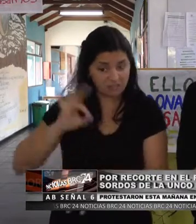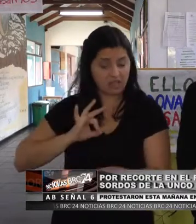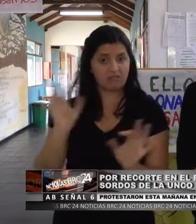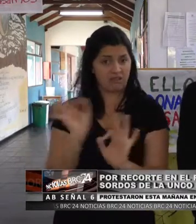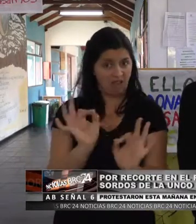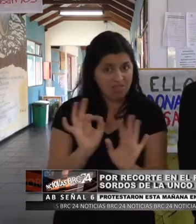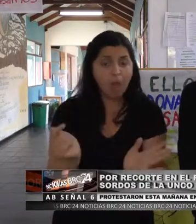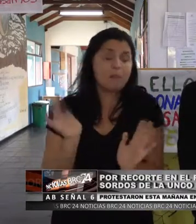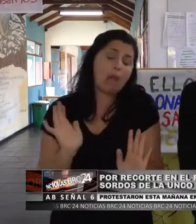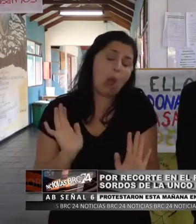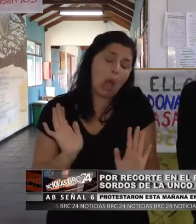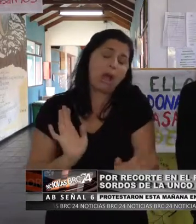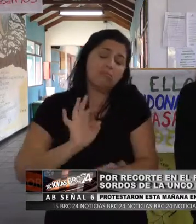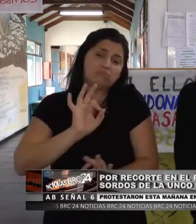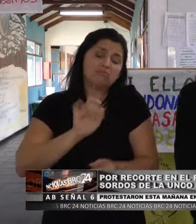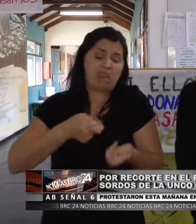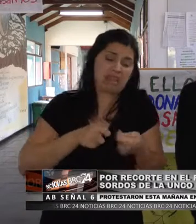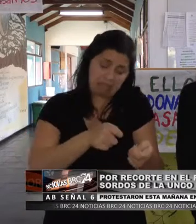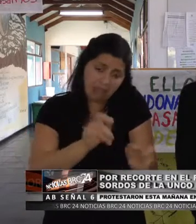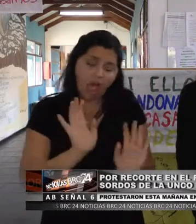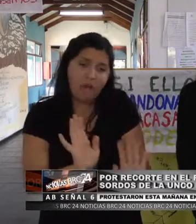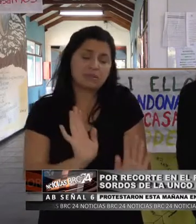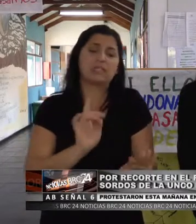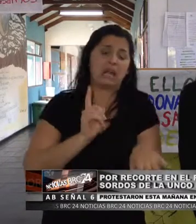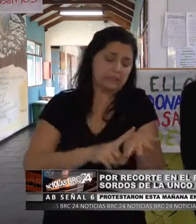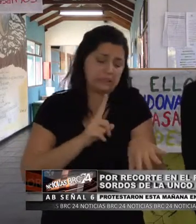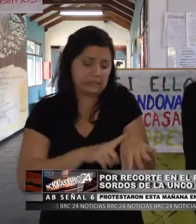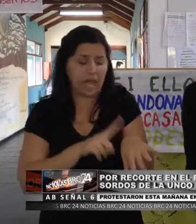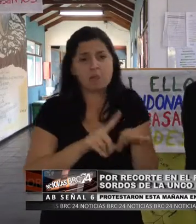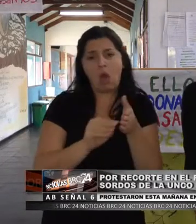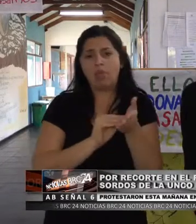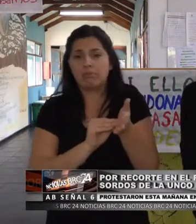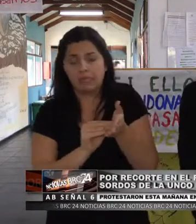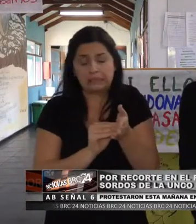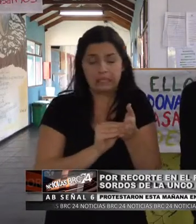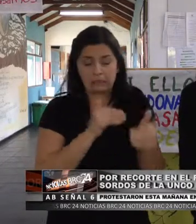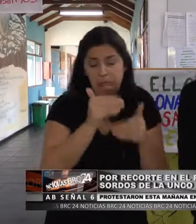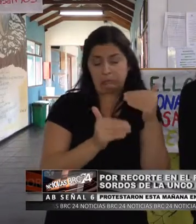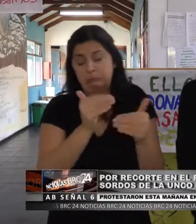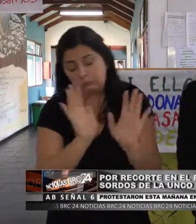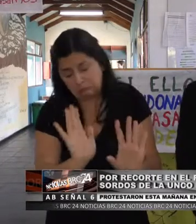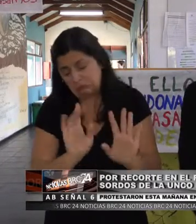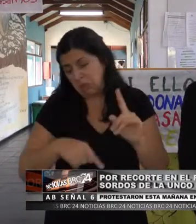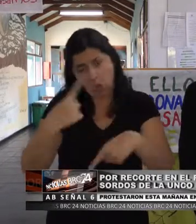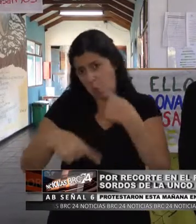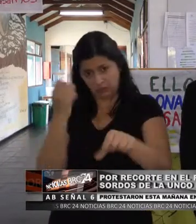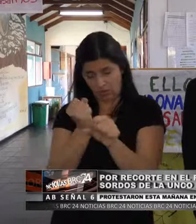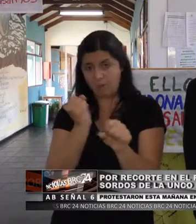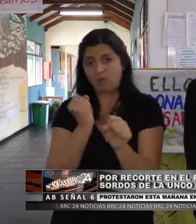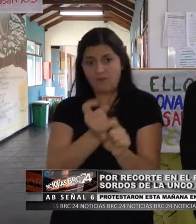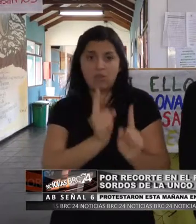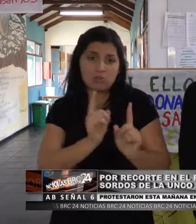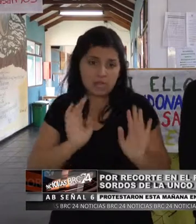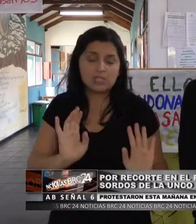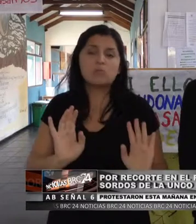pero era algo que se estaba tramitando, cuestiones administrativas que se dilataban e igual continuábamos con